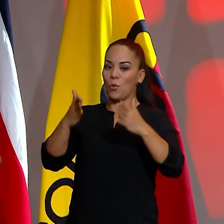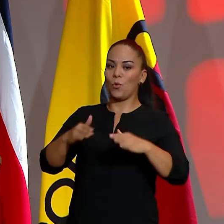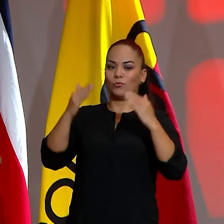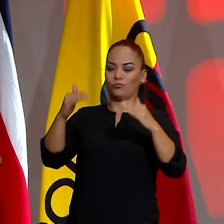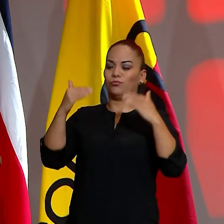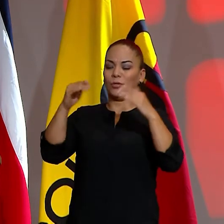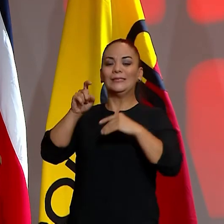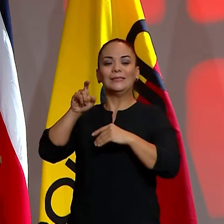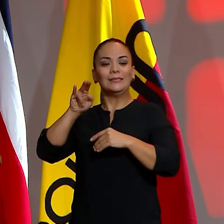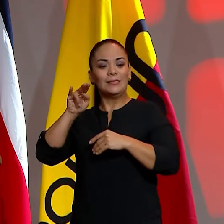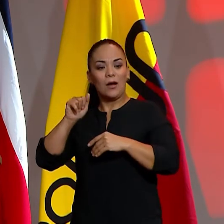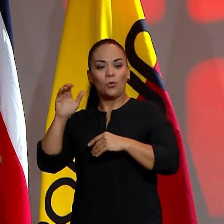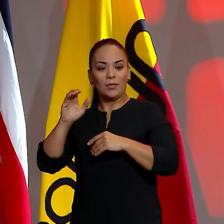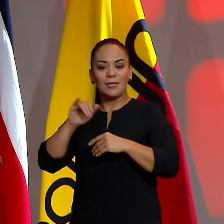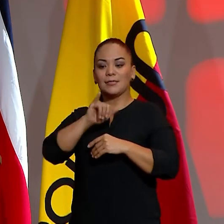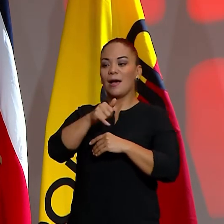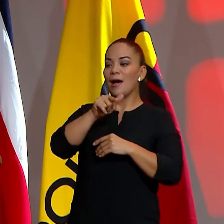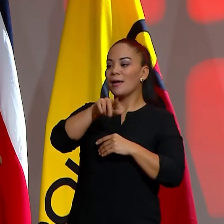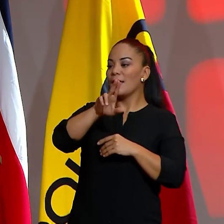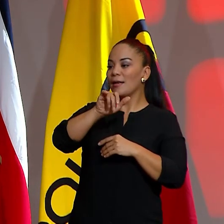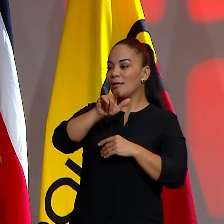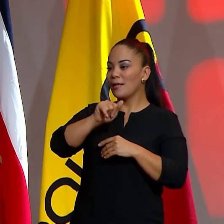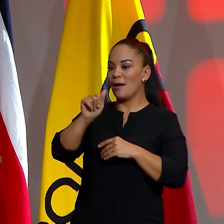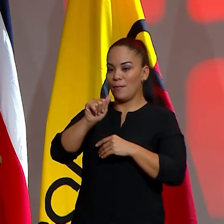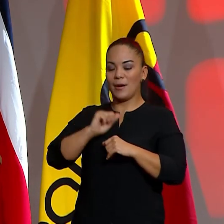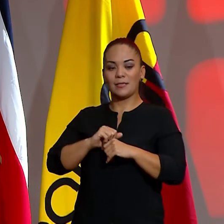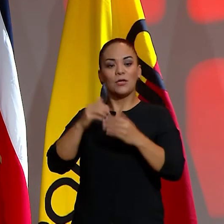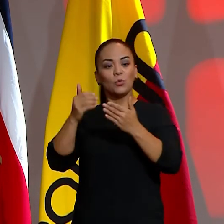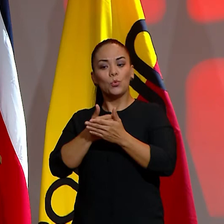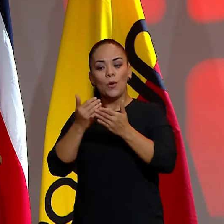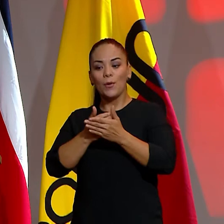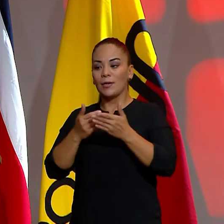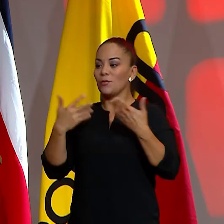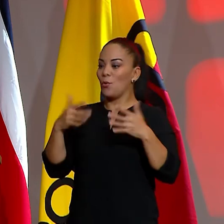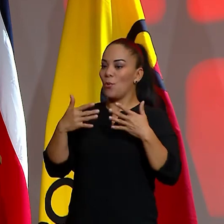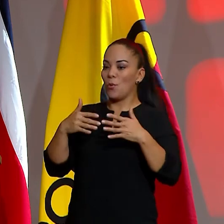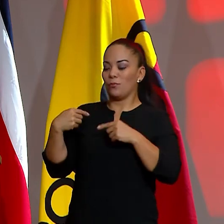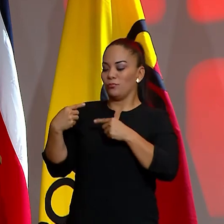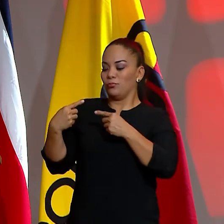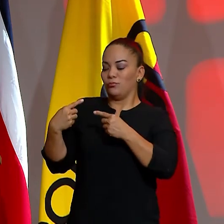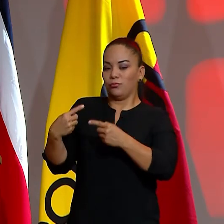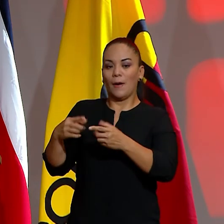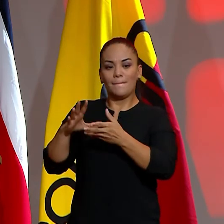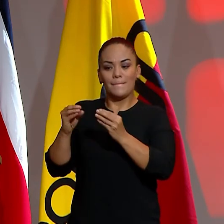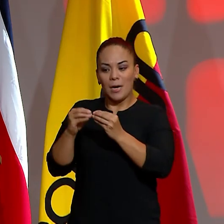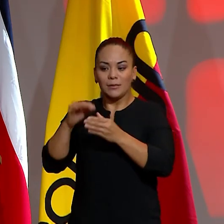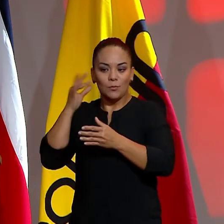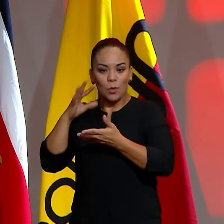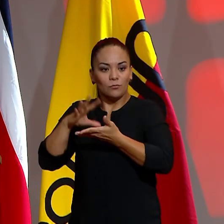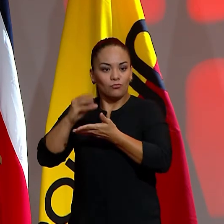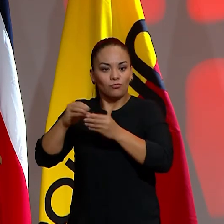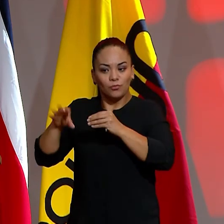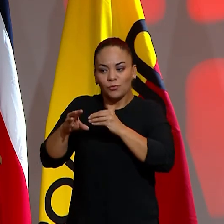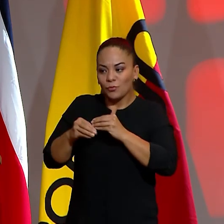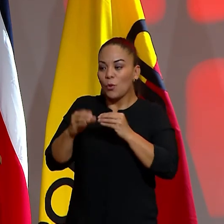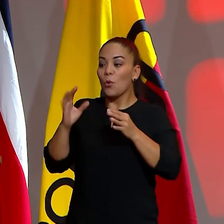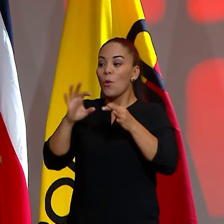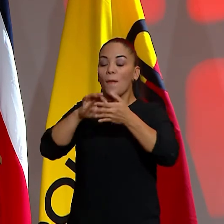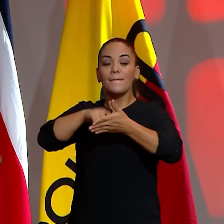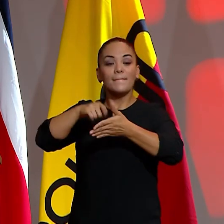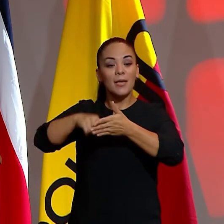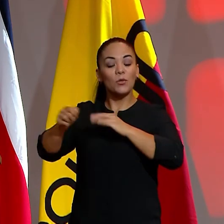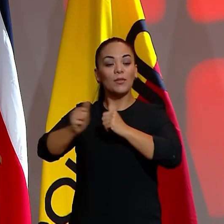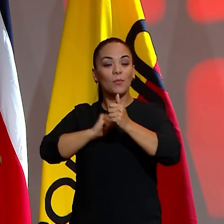Contreras y Jaqueline Álvarez. Nuevas formaciones se presentaron en los últimos años, en especial cuando se da un convenio